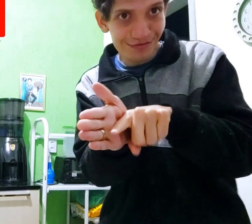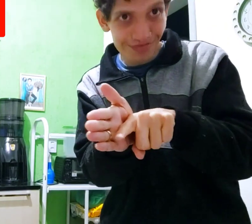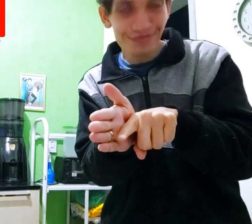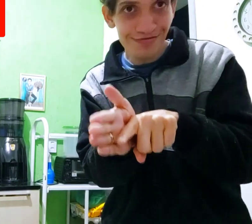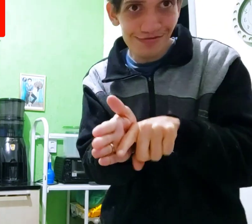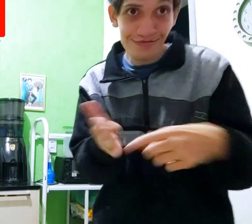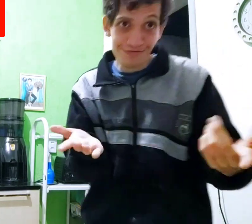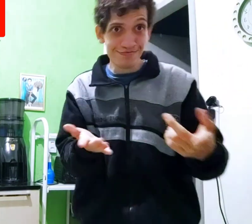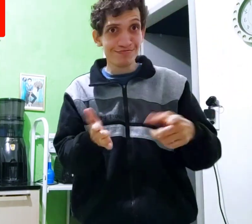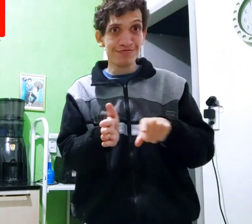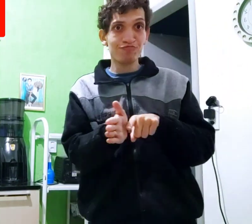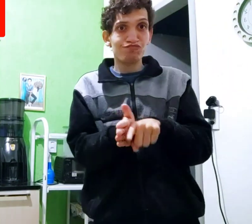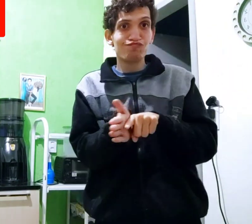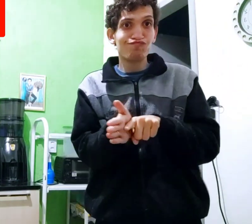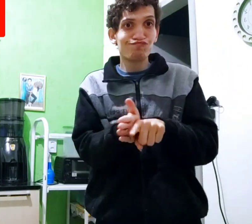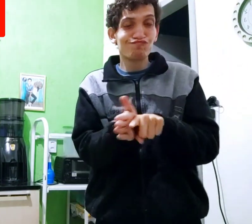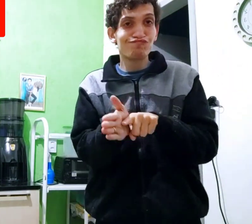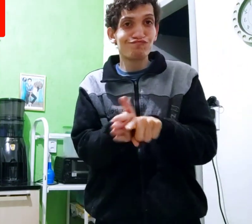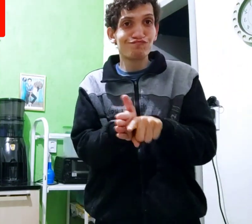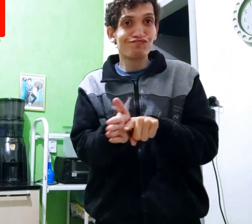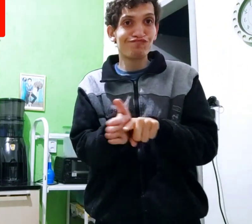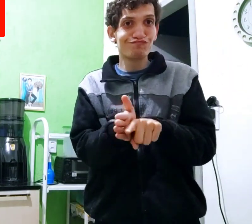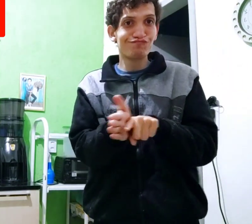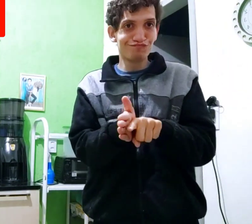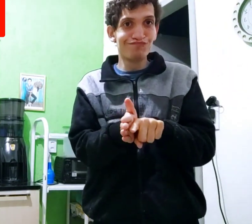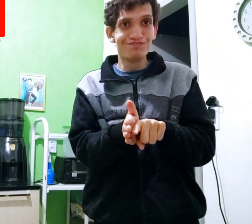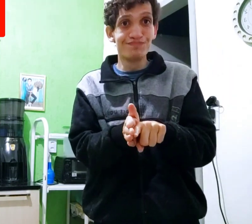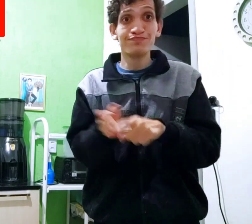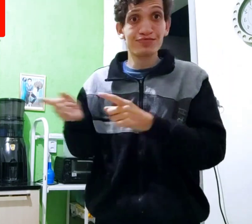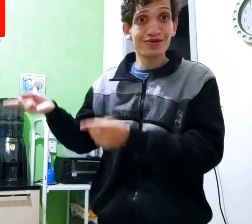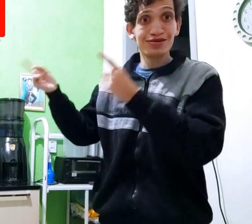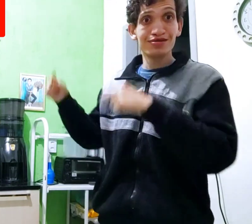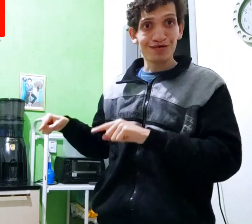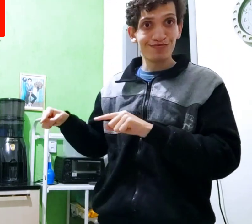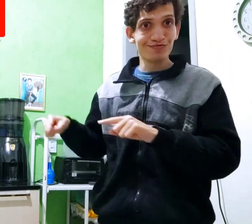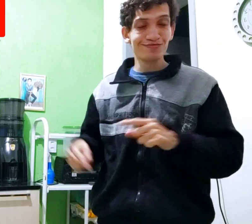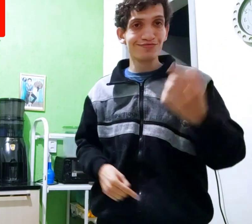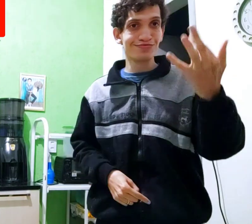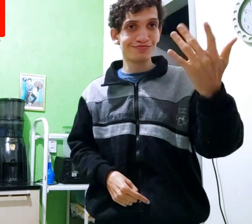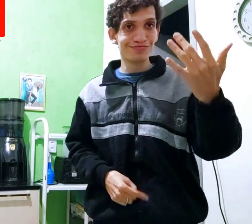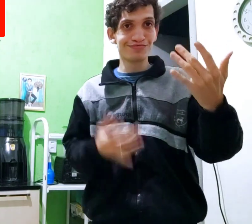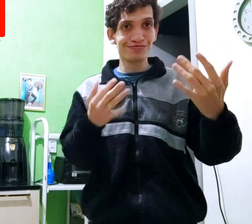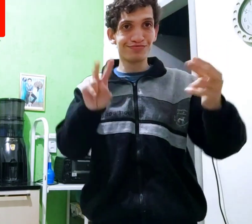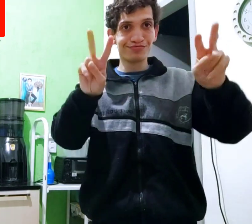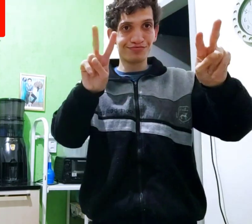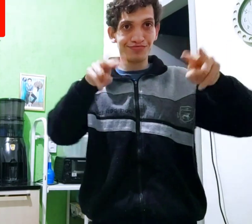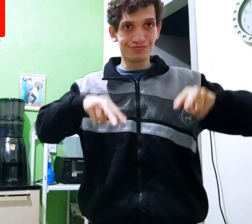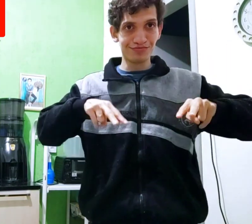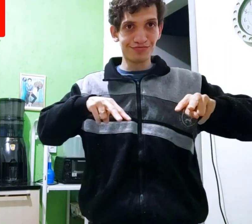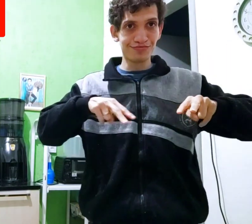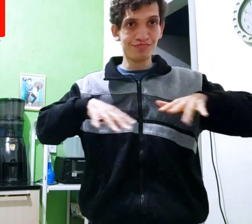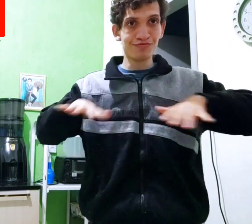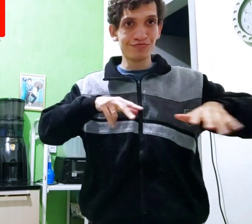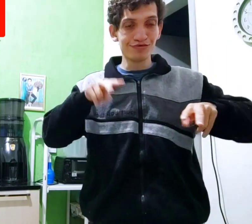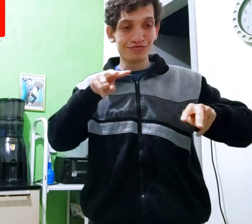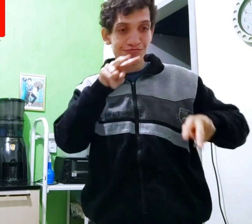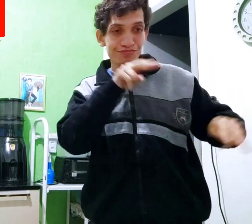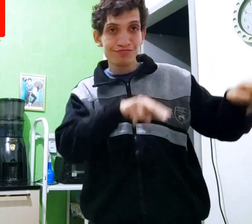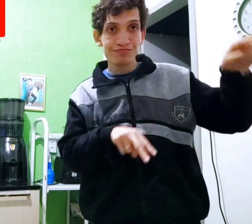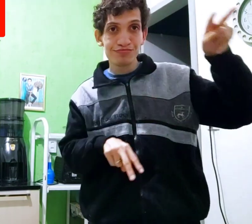Nessa corra faz isso e o de baixo as mãos estão assim e a